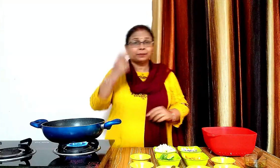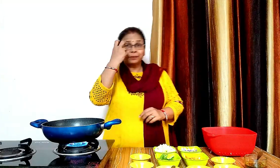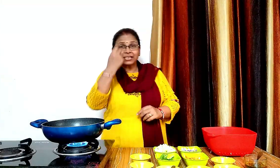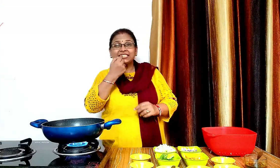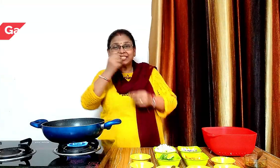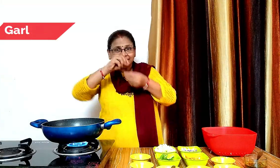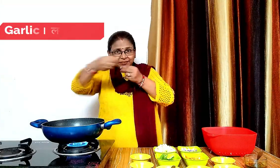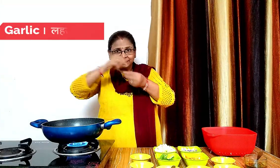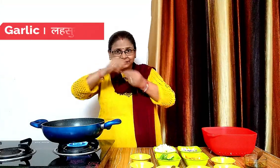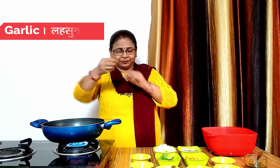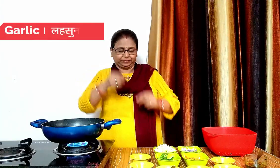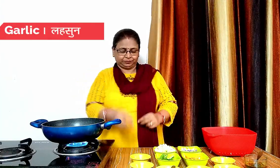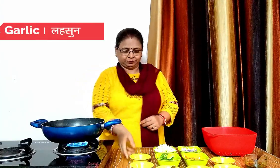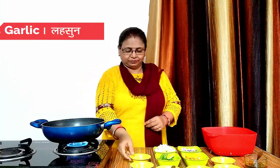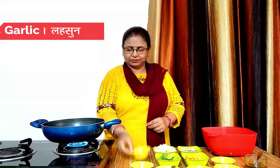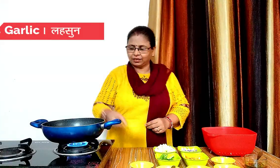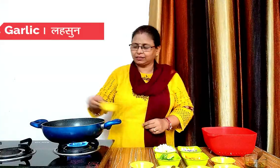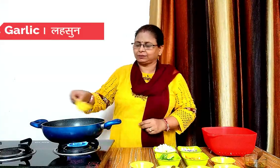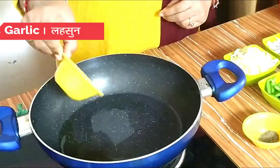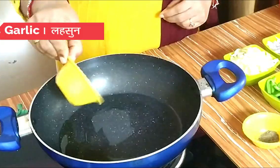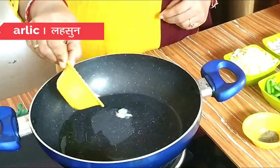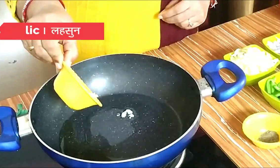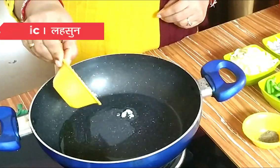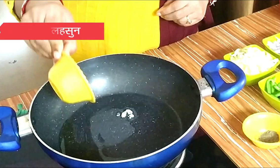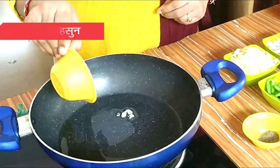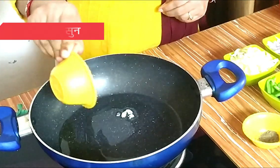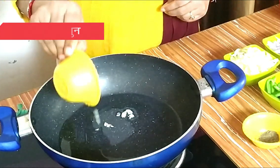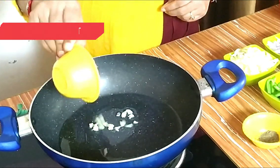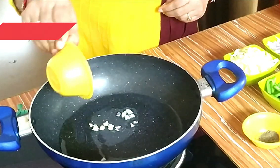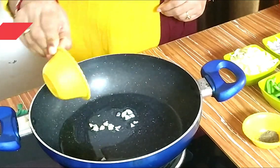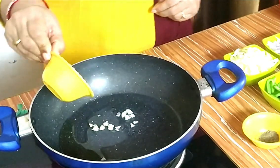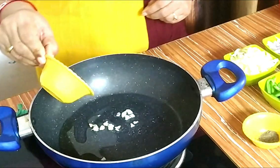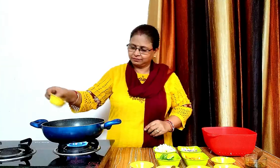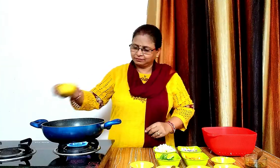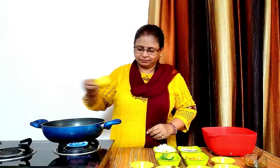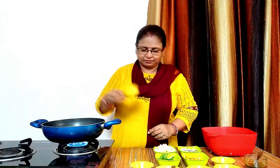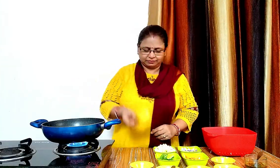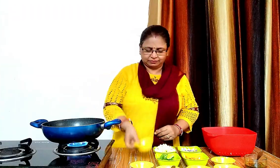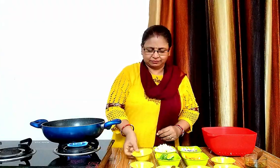अब इसमें छे से साथ किसी वी लेसन दे कलियां डालेंगे और हलका फ्राइ कर लेंगे